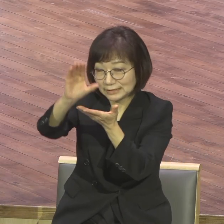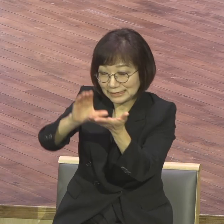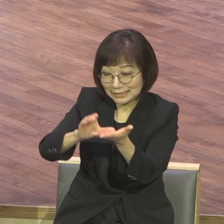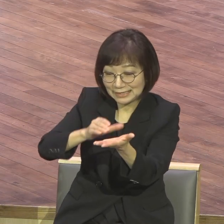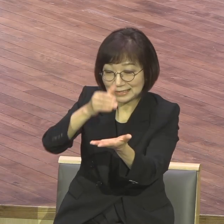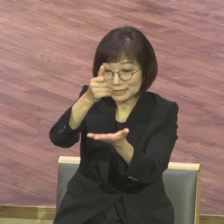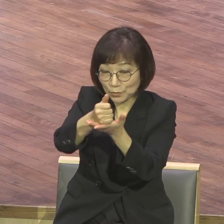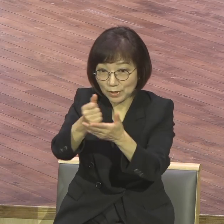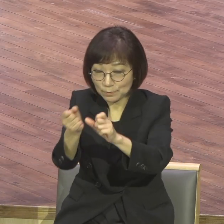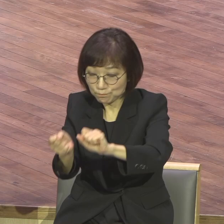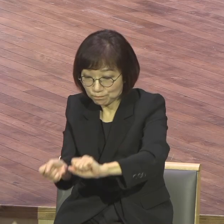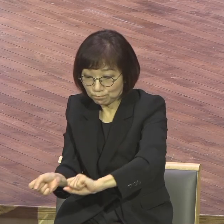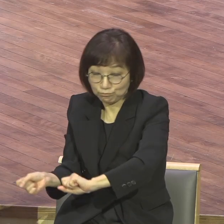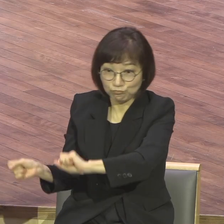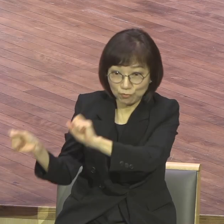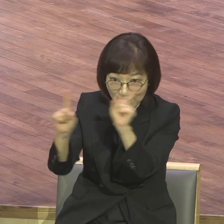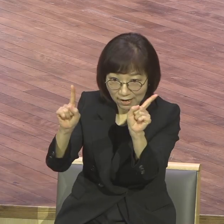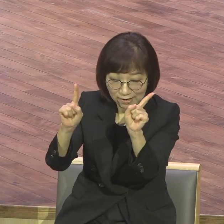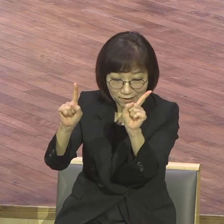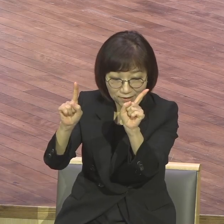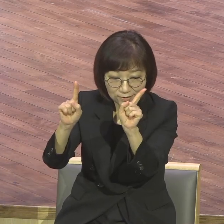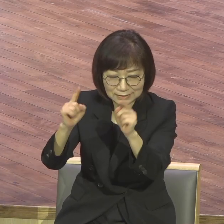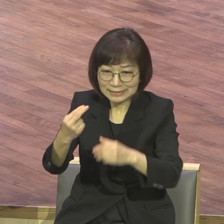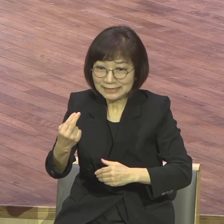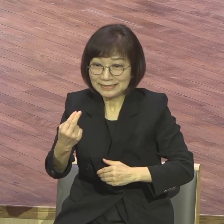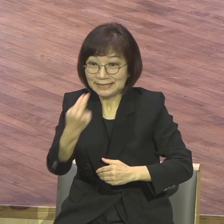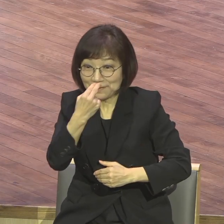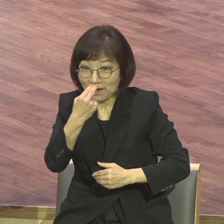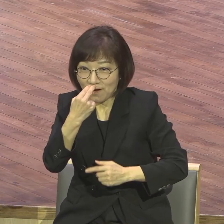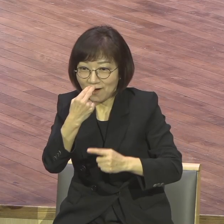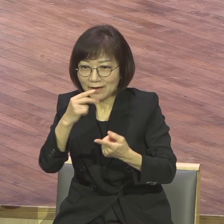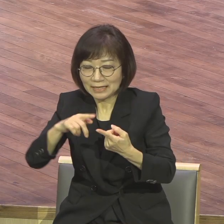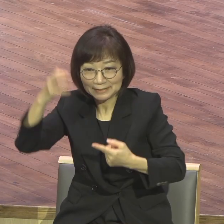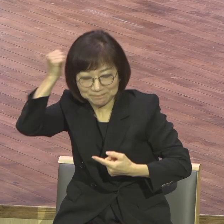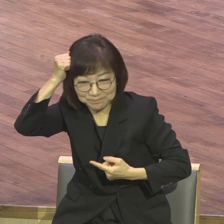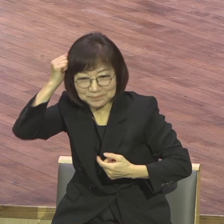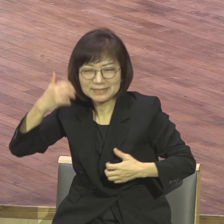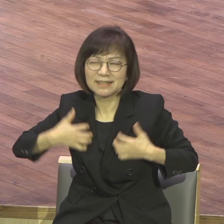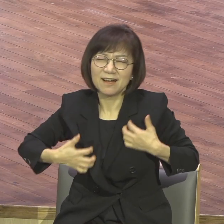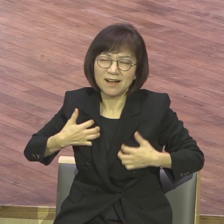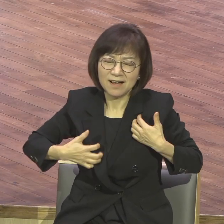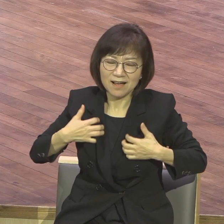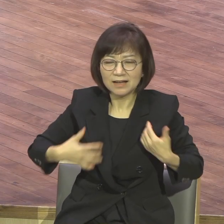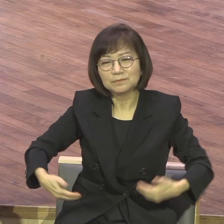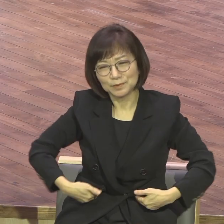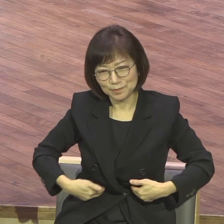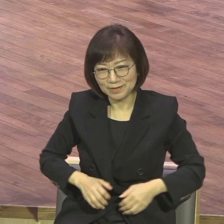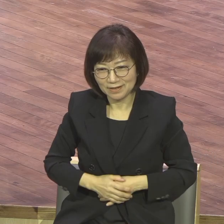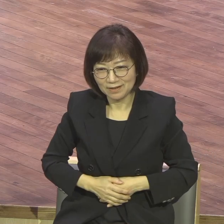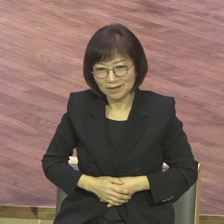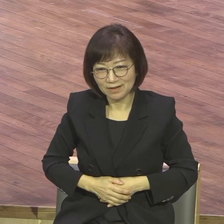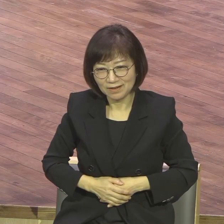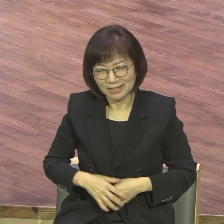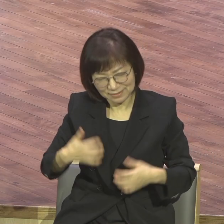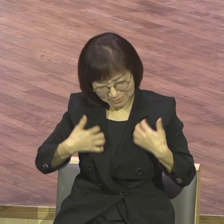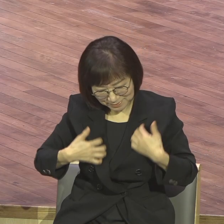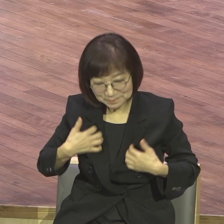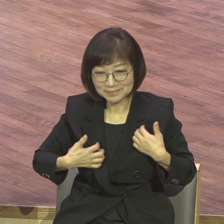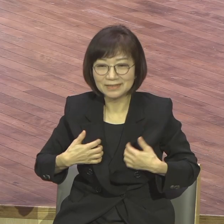생명을 사실적으로 누려야 되는 것이 신앙생활이에요. 누리시기 바랍니다. 누려야 돼요.